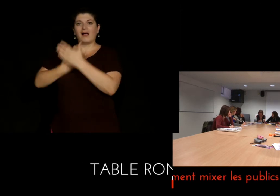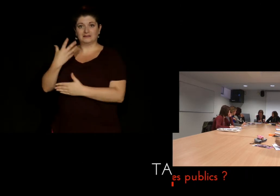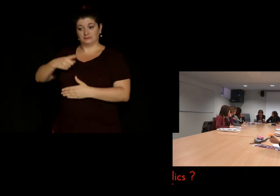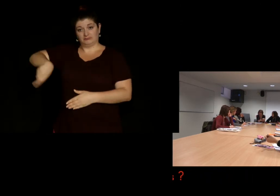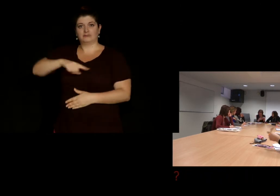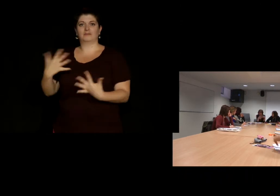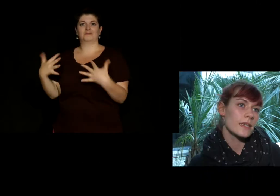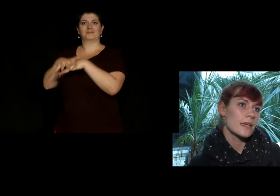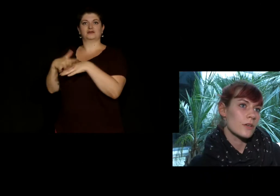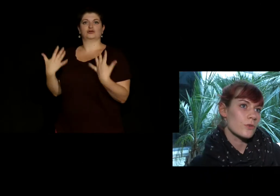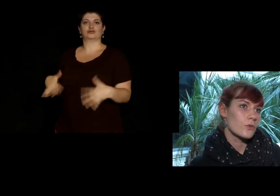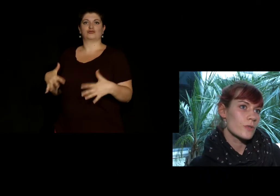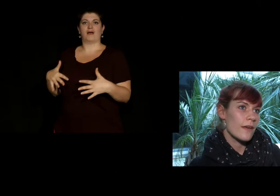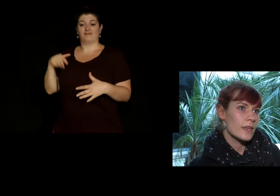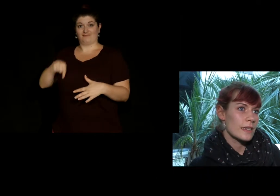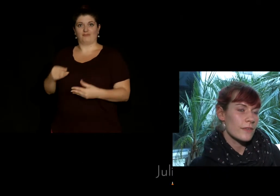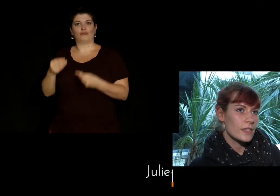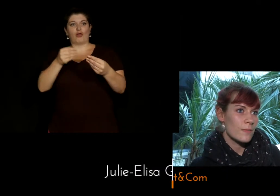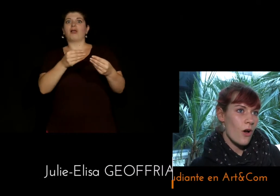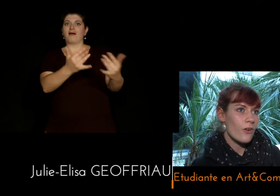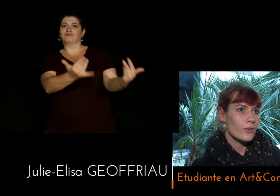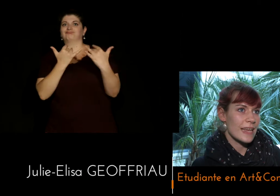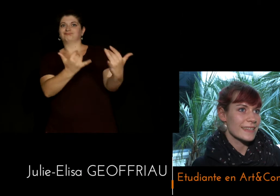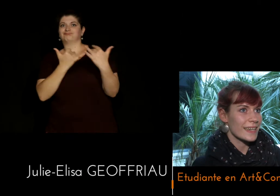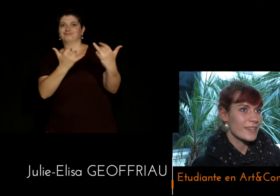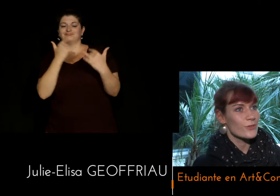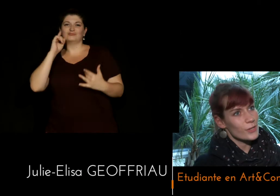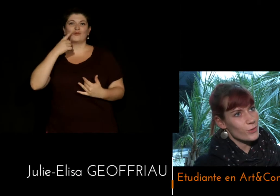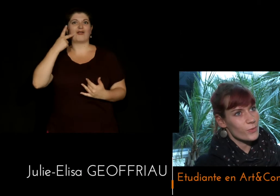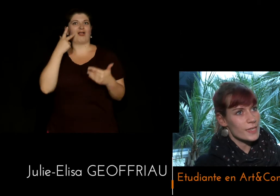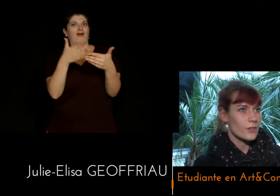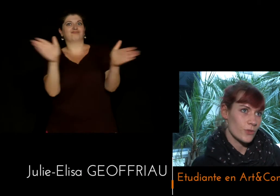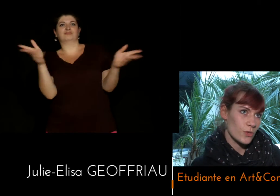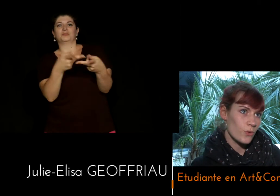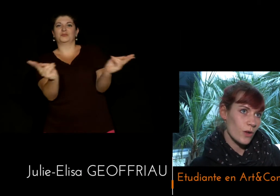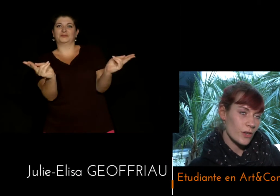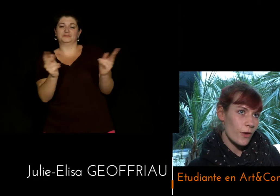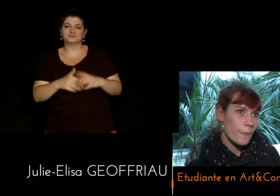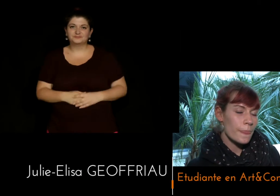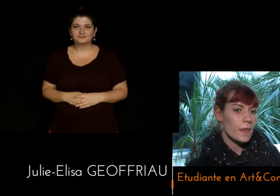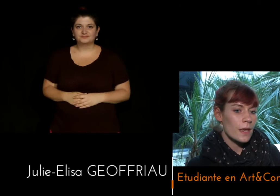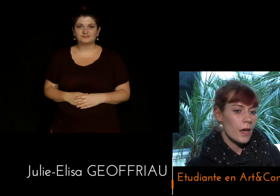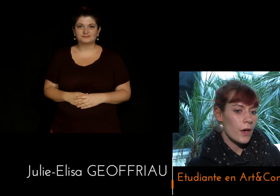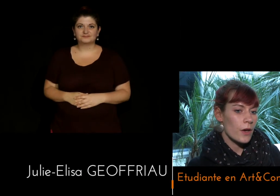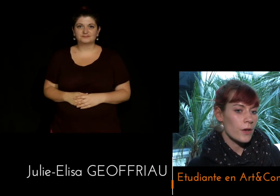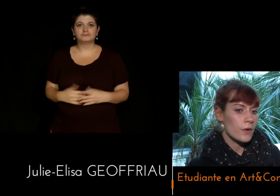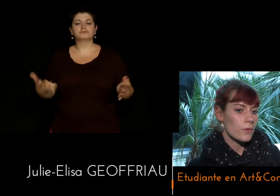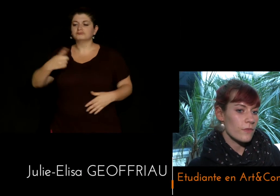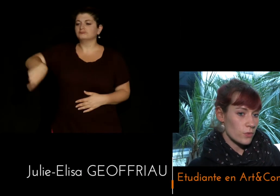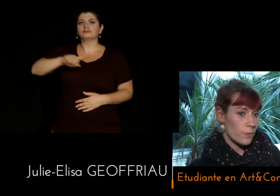équipes artistiques que du coup ça avait l'effet d'aimant que ça attirait du coup les deux publics que ce soit sourds ou entendants on a fait tout un